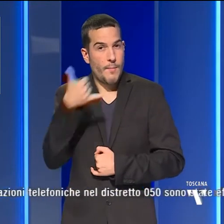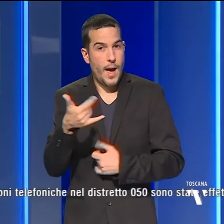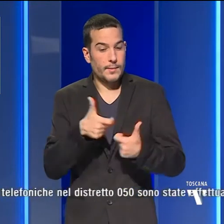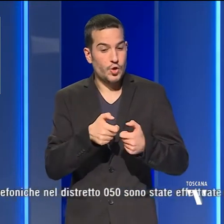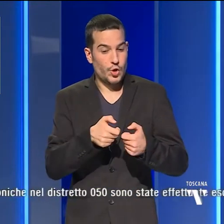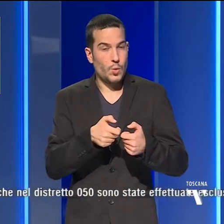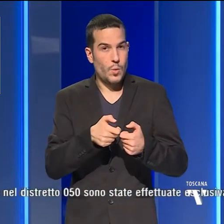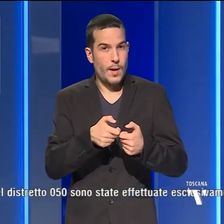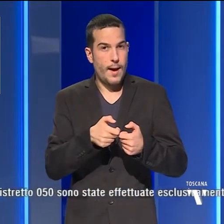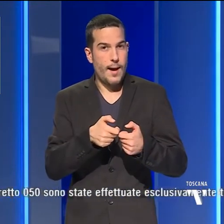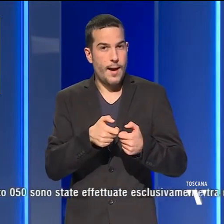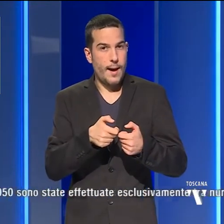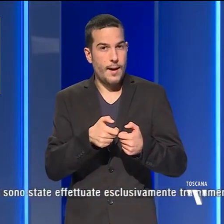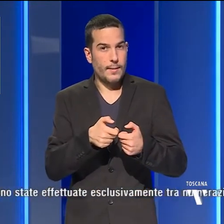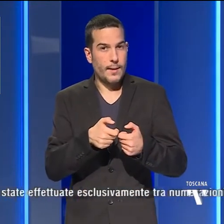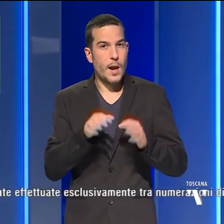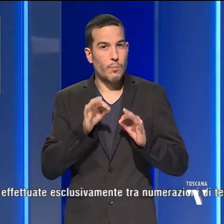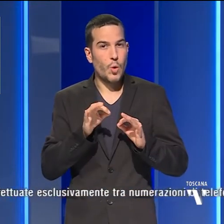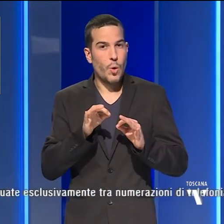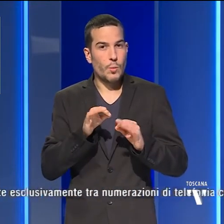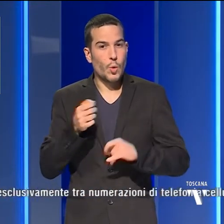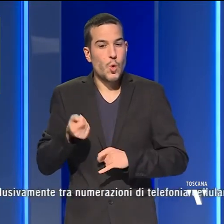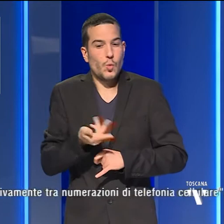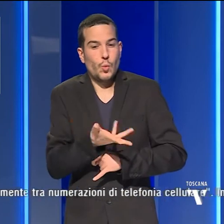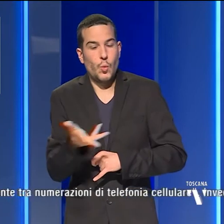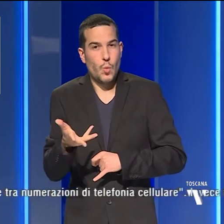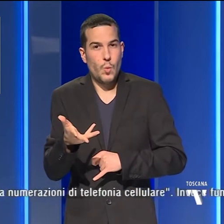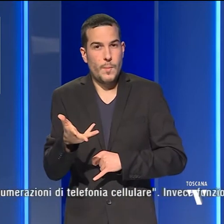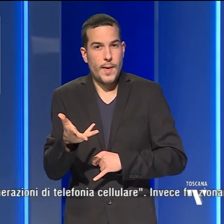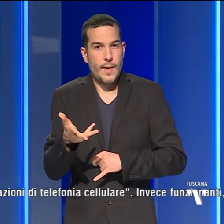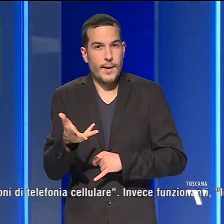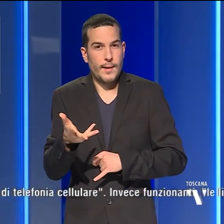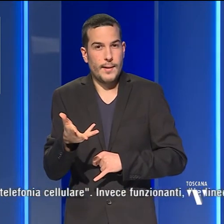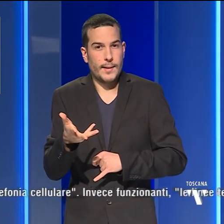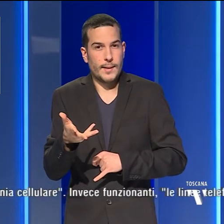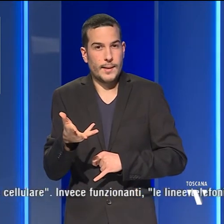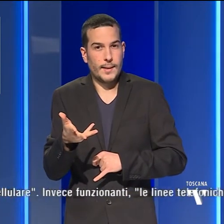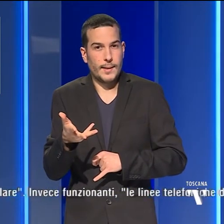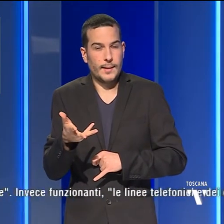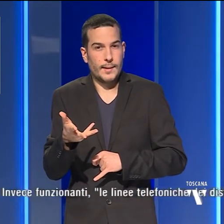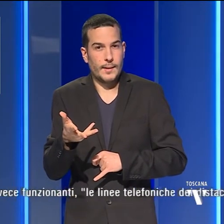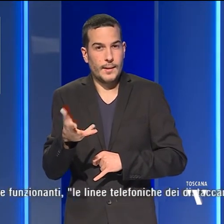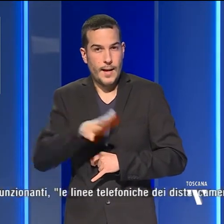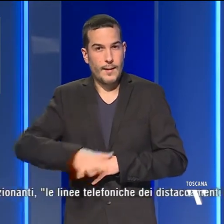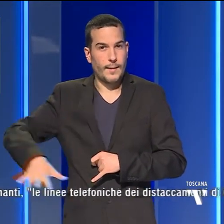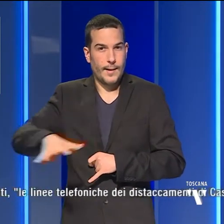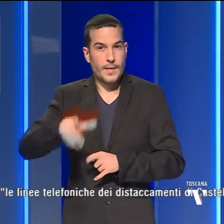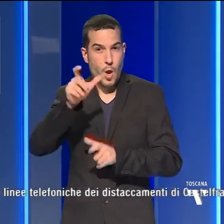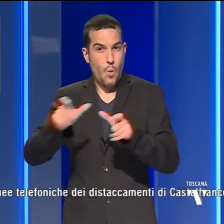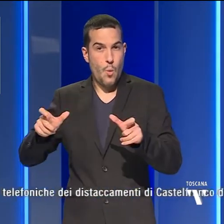evidenziato che i numeri della rete urbana contattati sono risultate non raggiungibili.